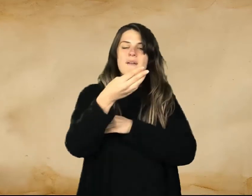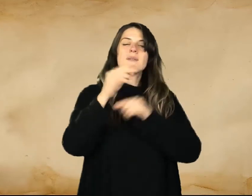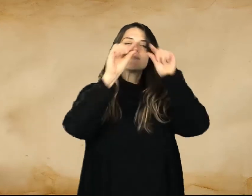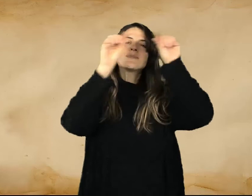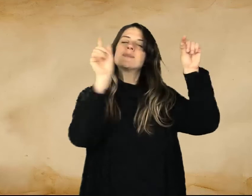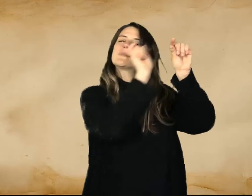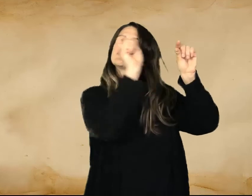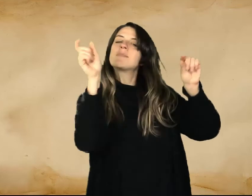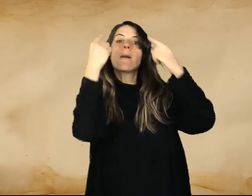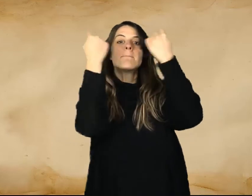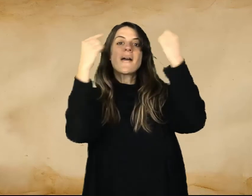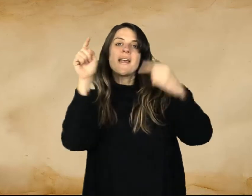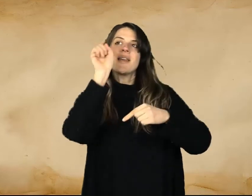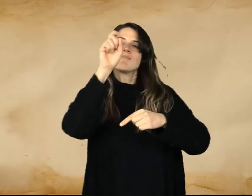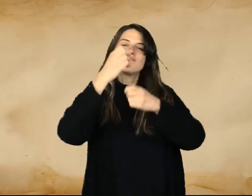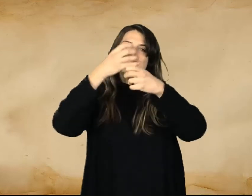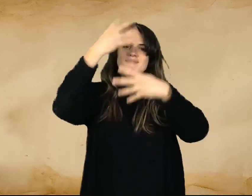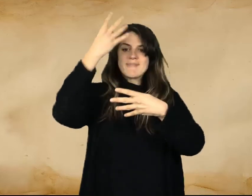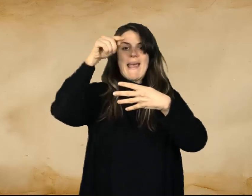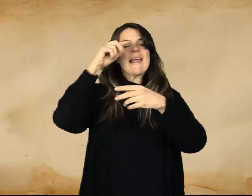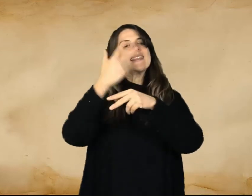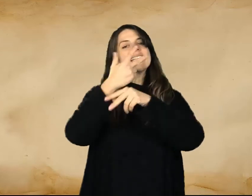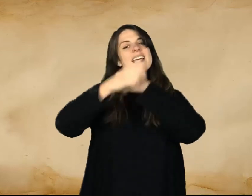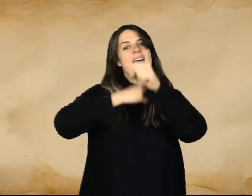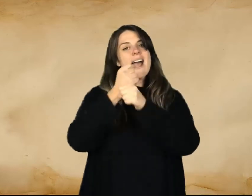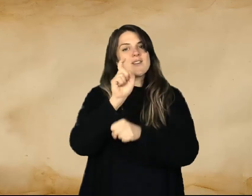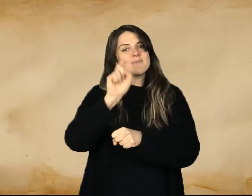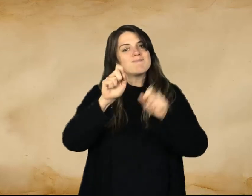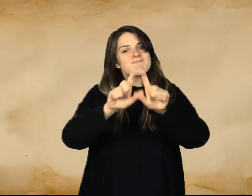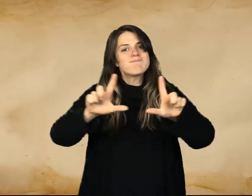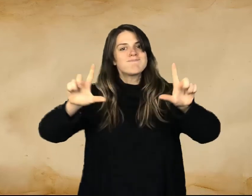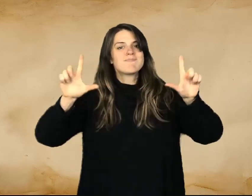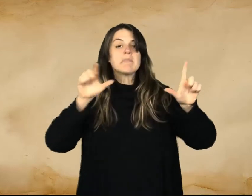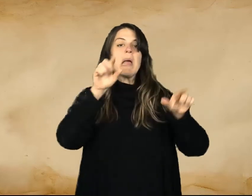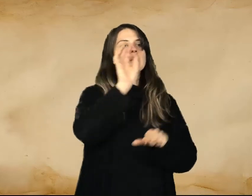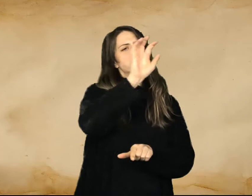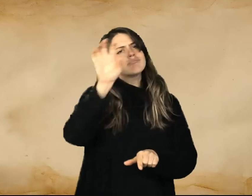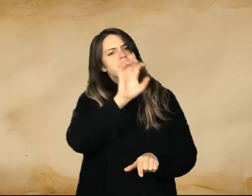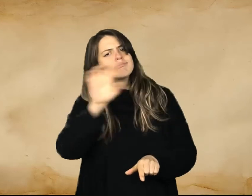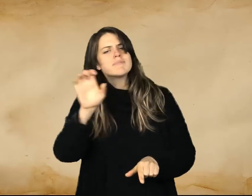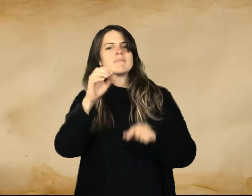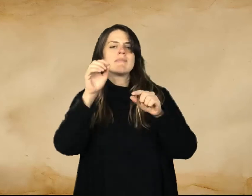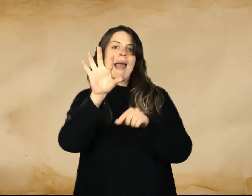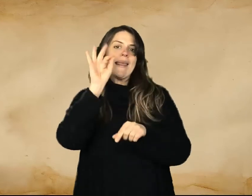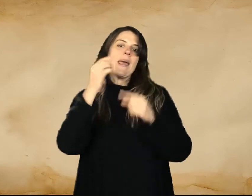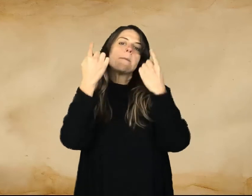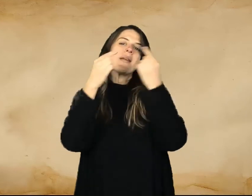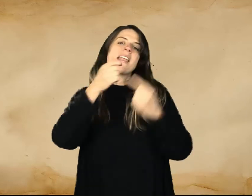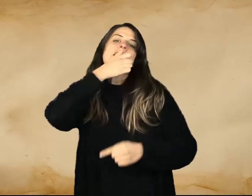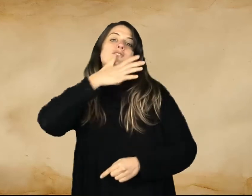a nuestra web. Seleccionan la pestaña de materias, eligen tercer año, hacen clic en